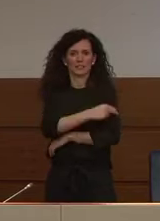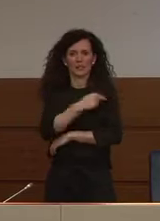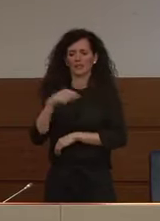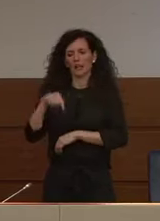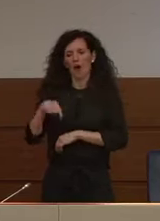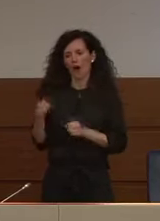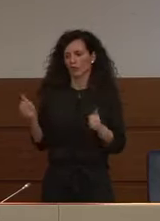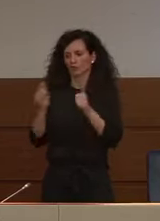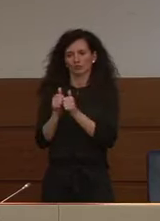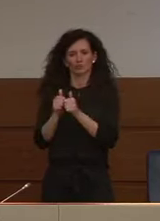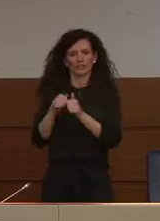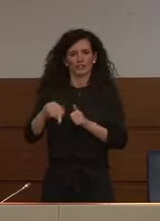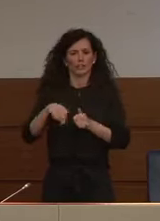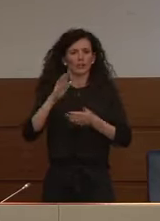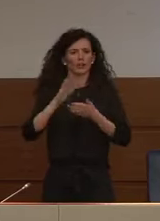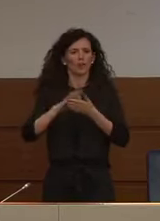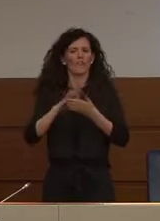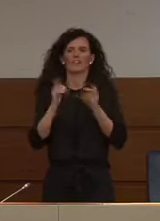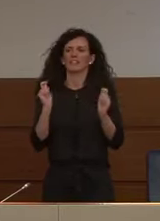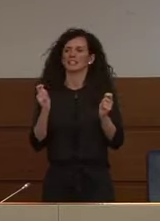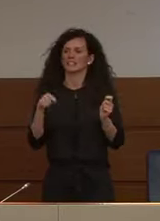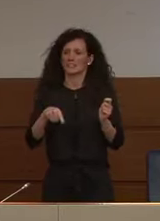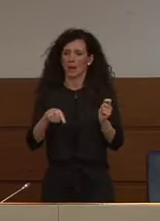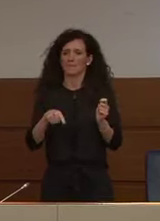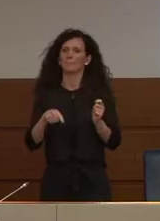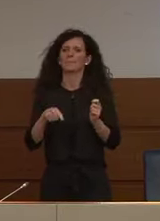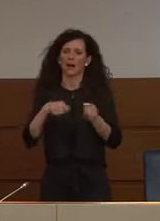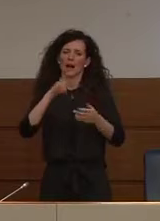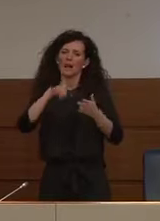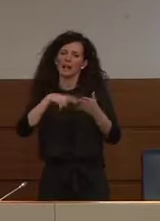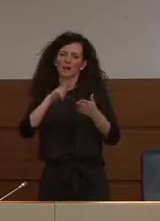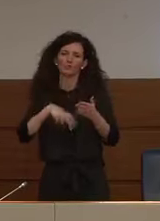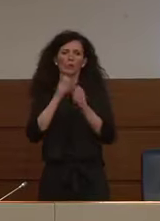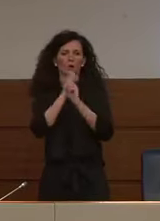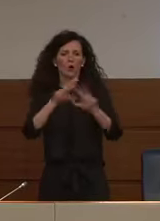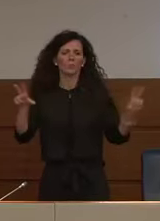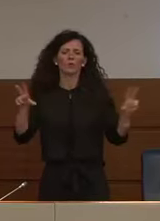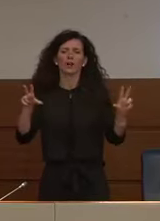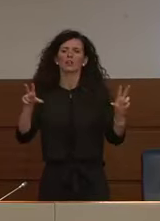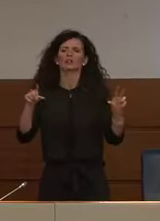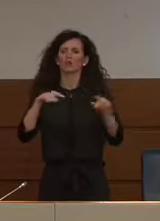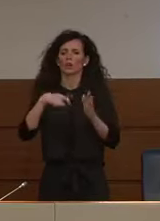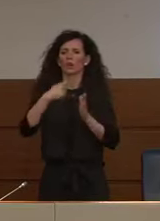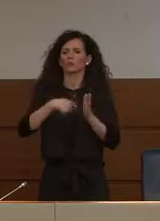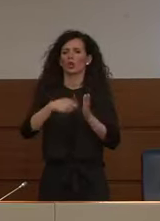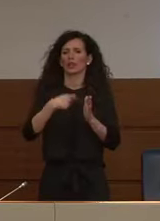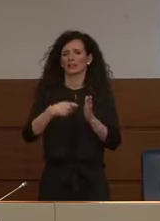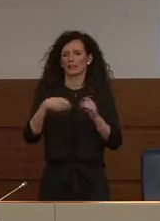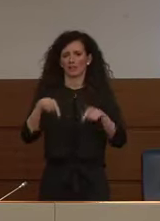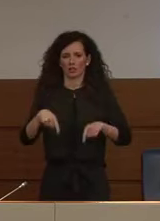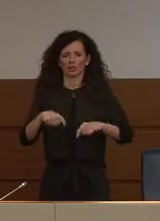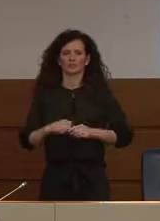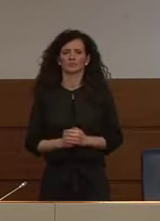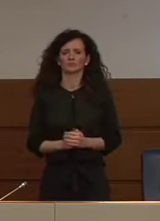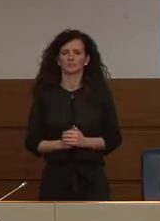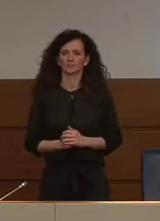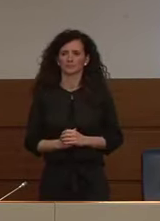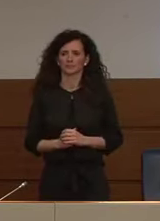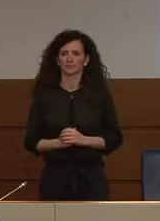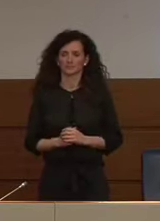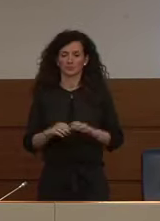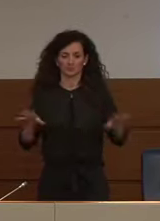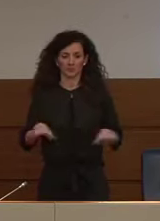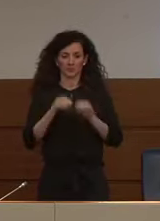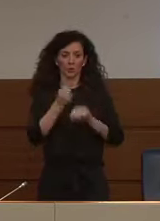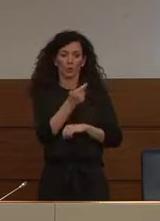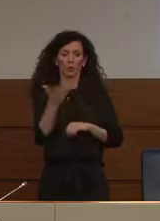questa conferenza stampa di lettura e di comunicazione del bollettino di oggi. Partiamo dal